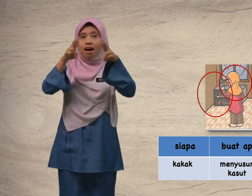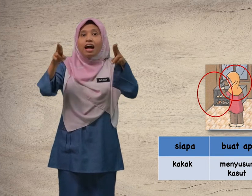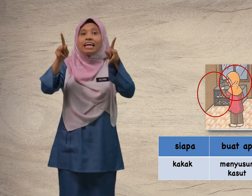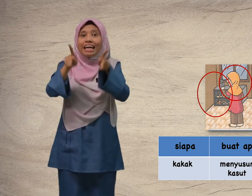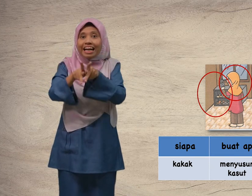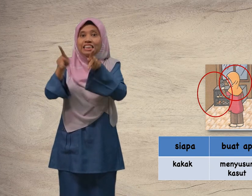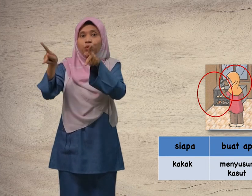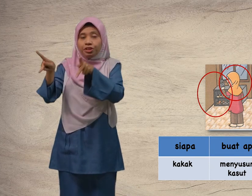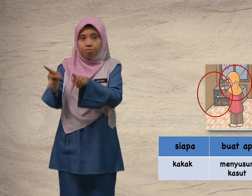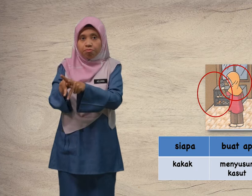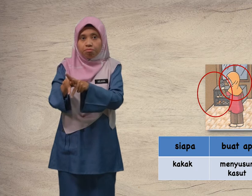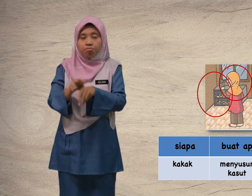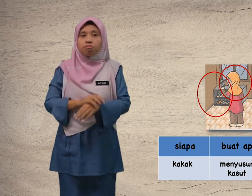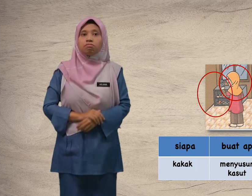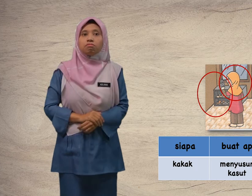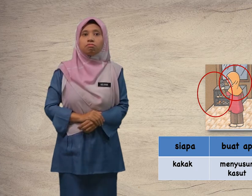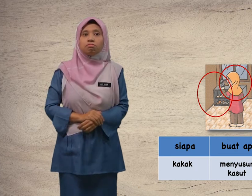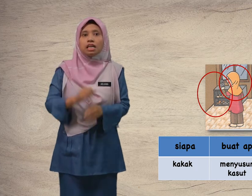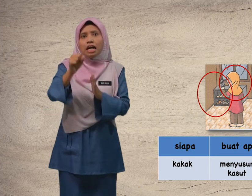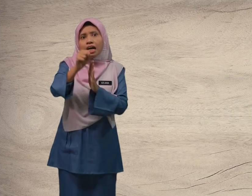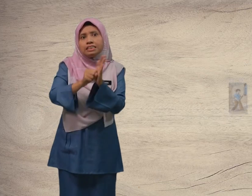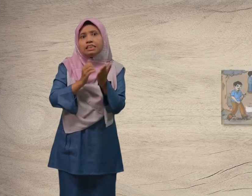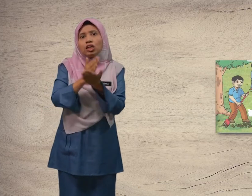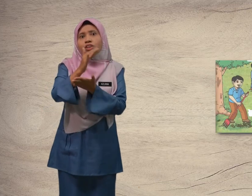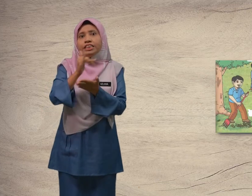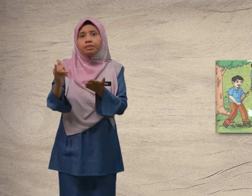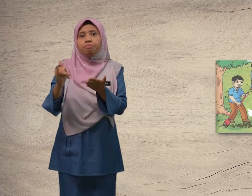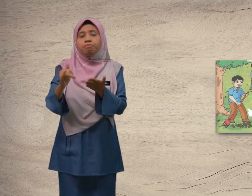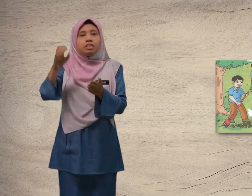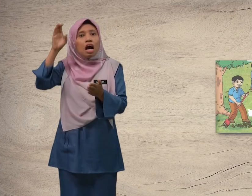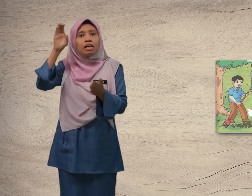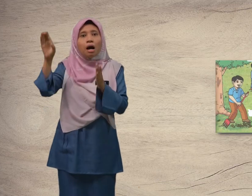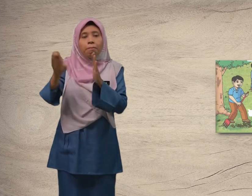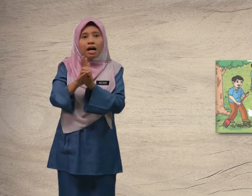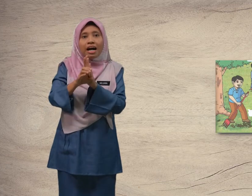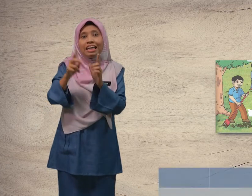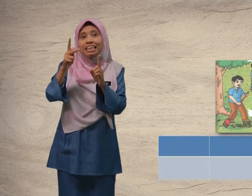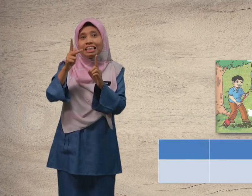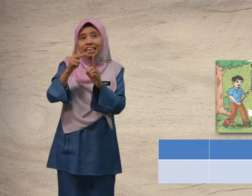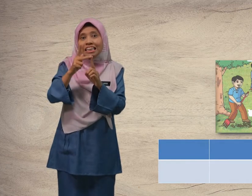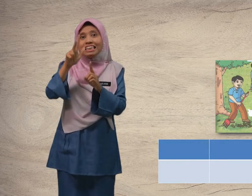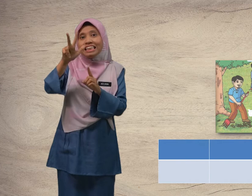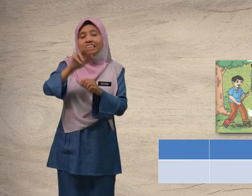kasut. Seterusnya, gambar ketiga.